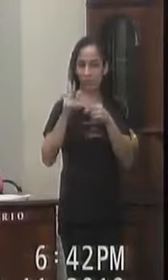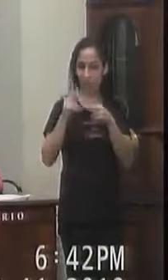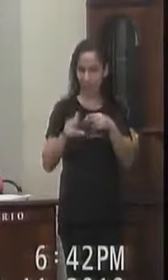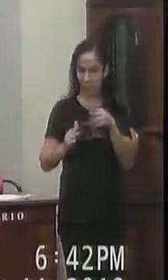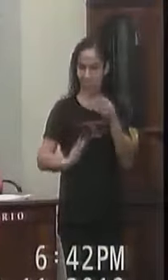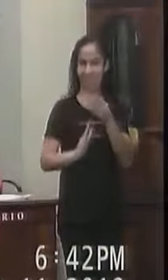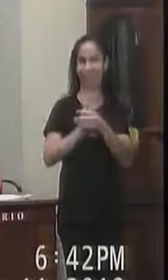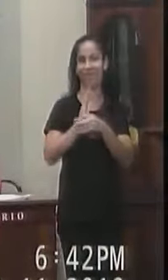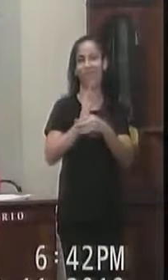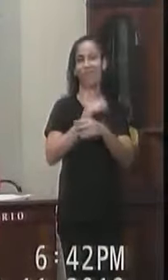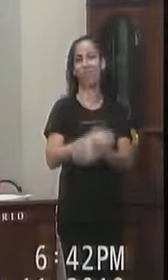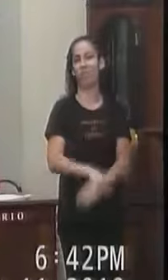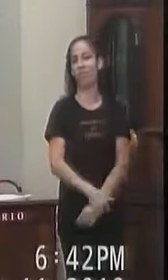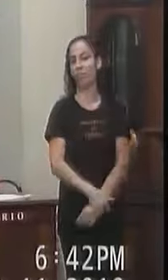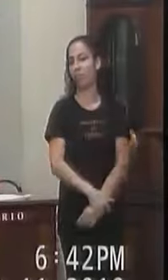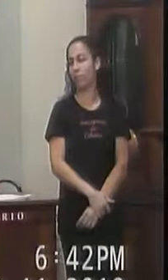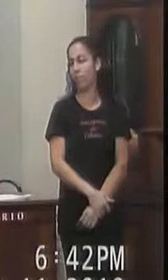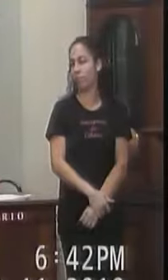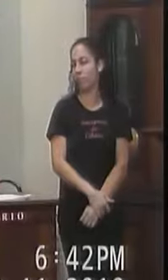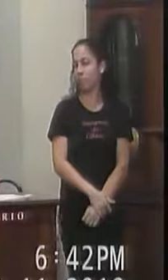Aprovado o requerimento